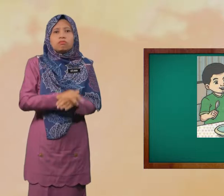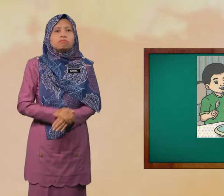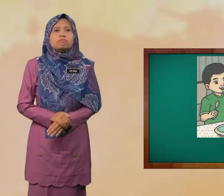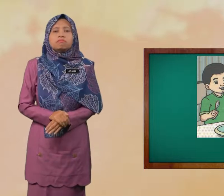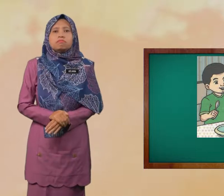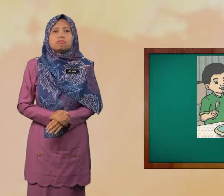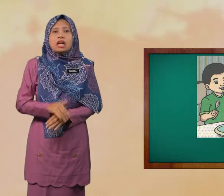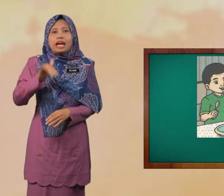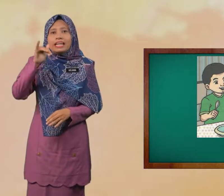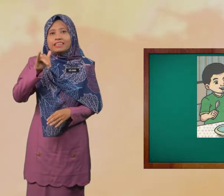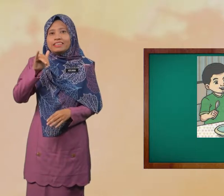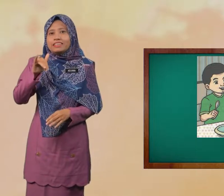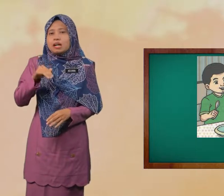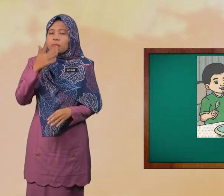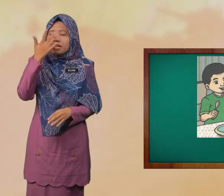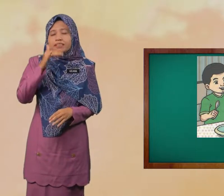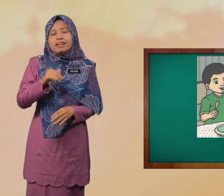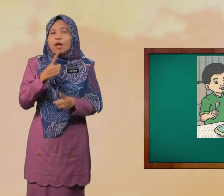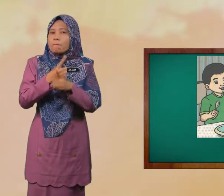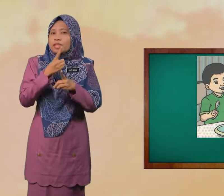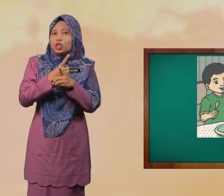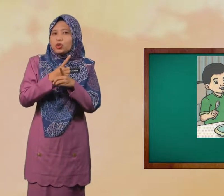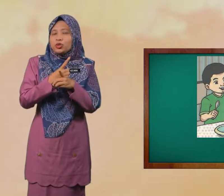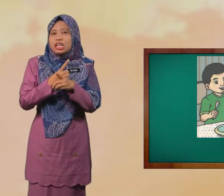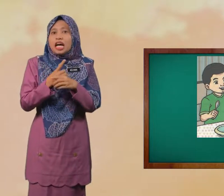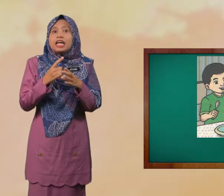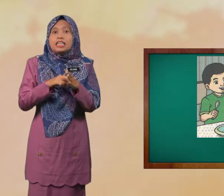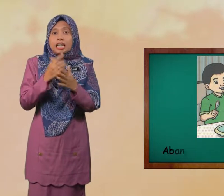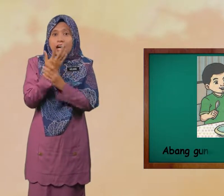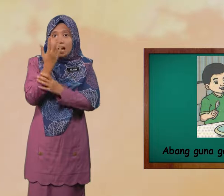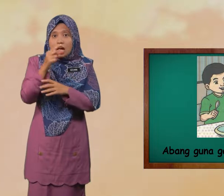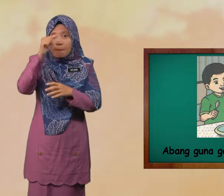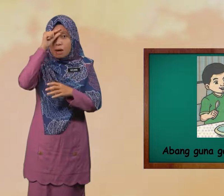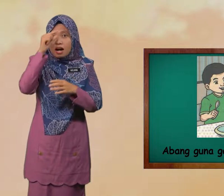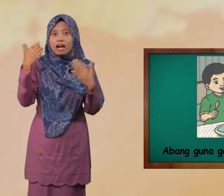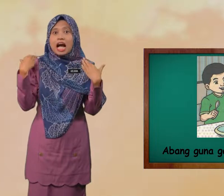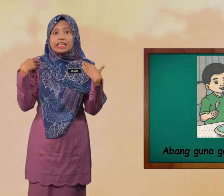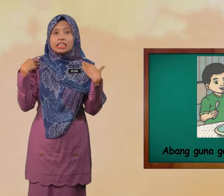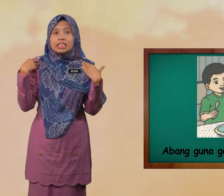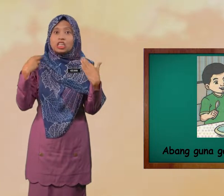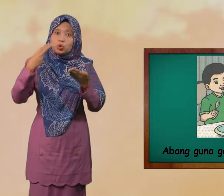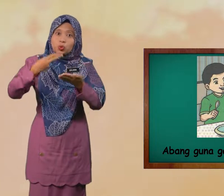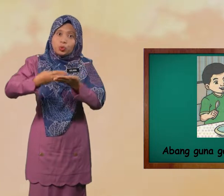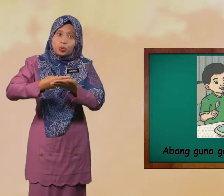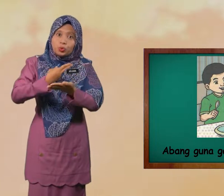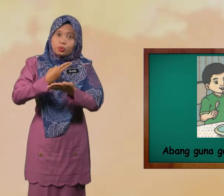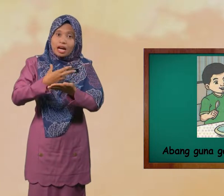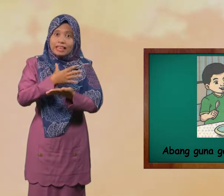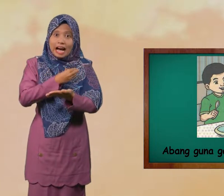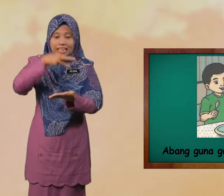Ya Pandai Betul Di Tangan Abang Ada Sudu Dan